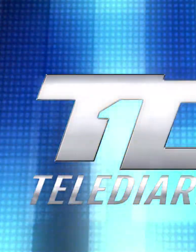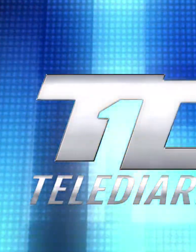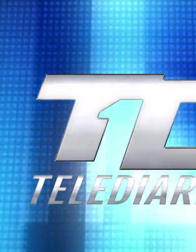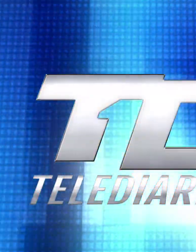su voluntad